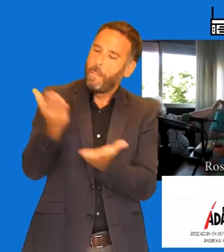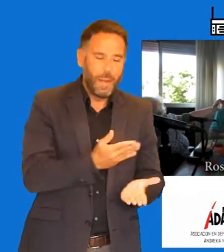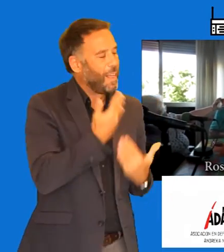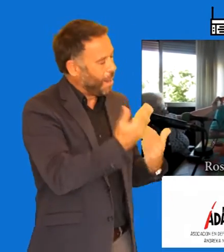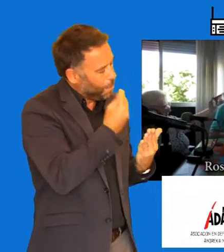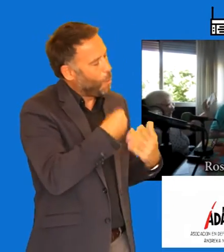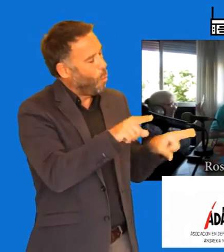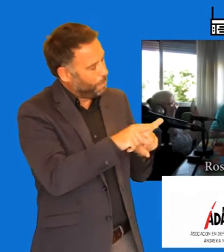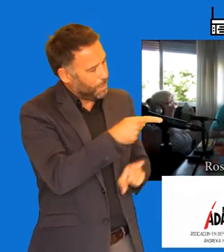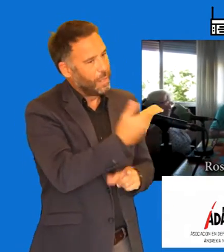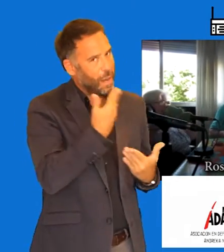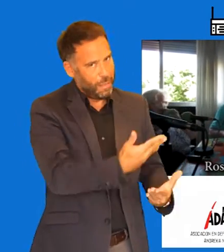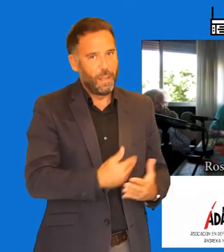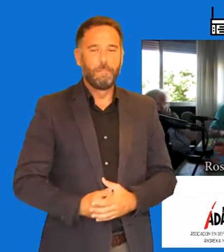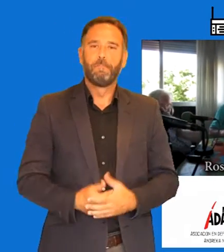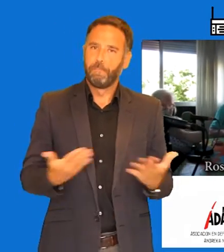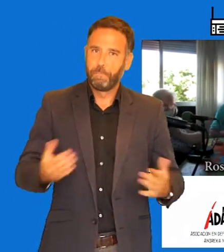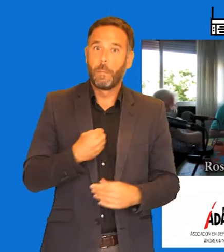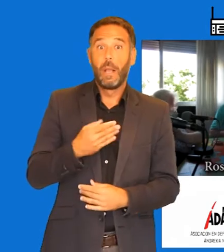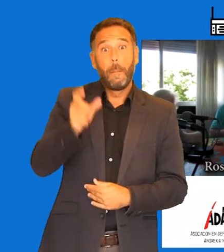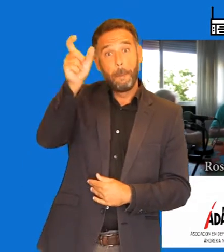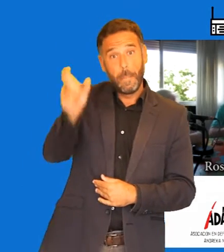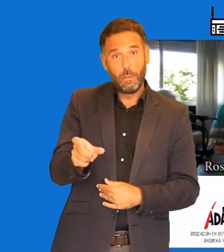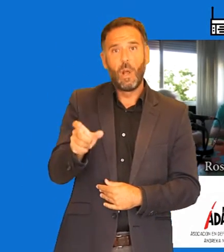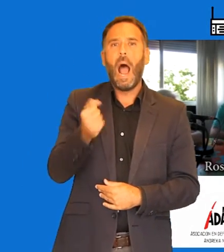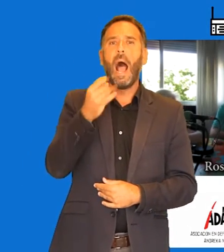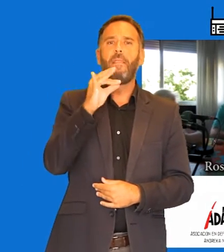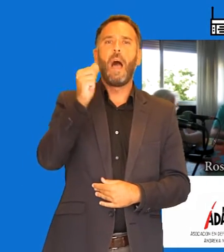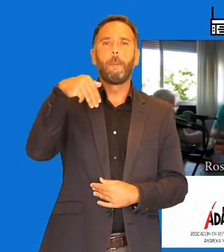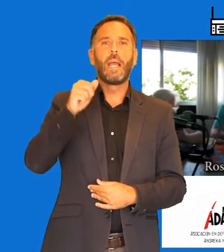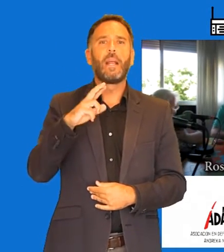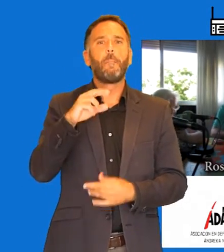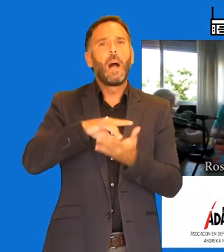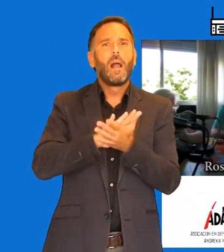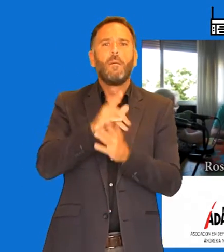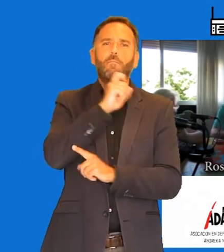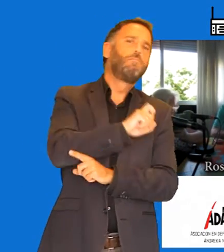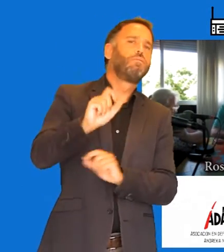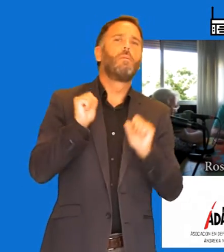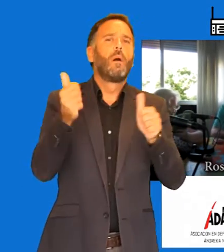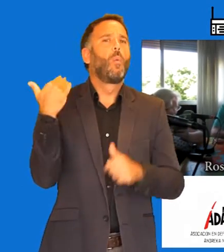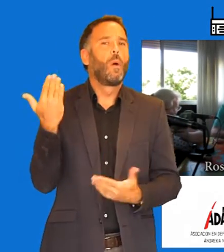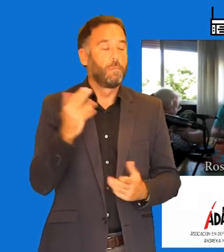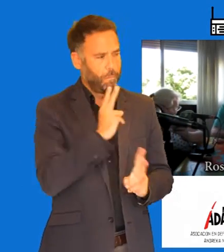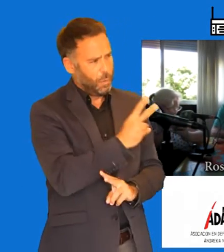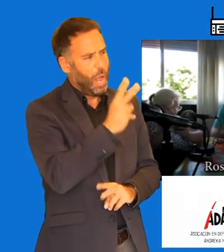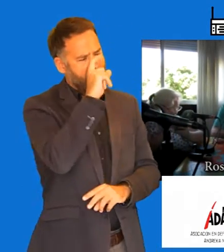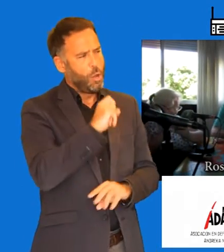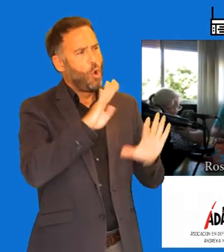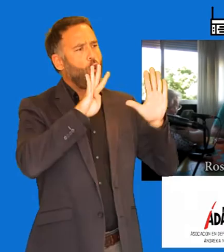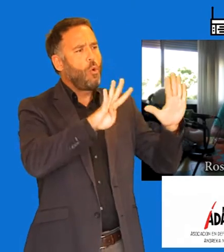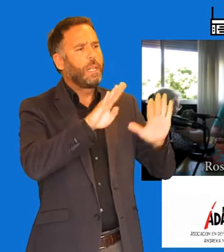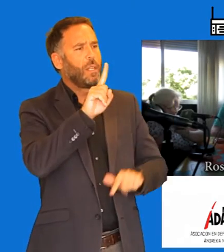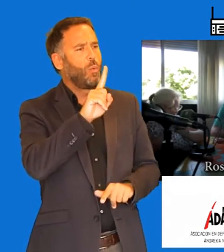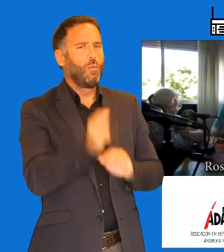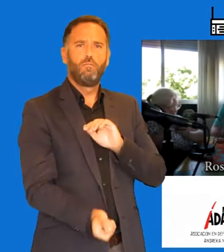Bueno, Adaner Málaga, ¿cuándo nace? Adaner Málaga en el 91. Ajá, ya tenéis